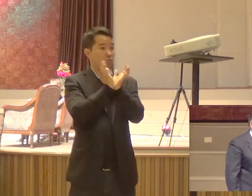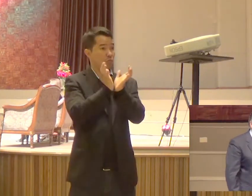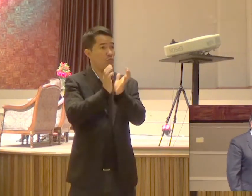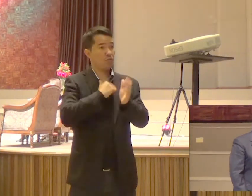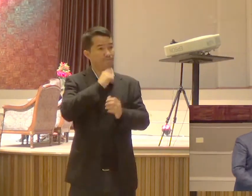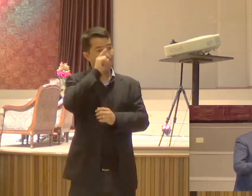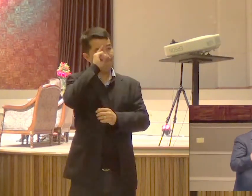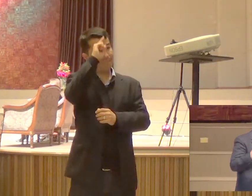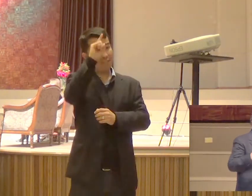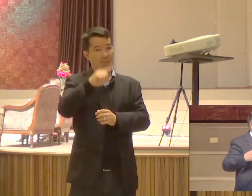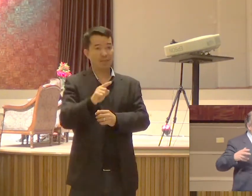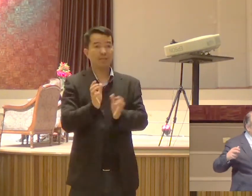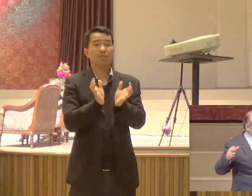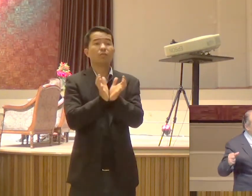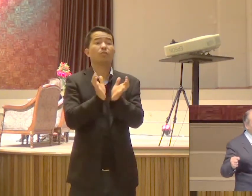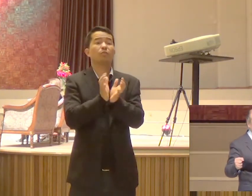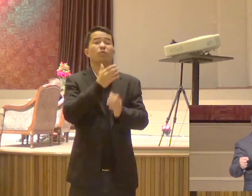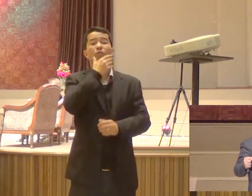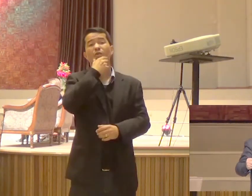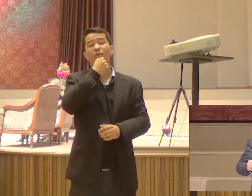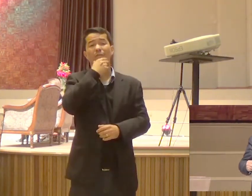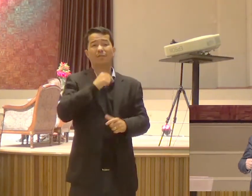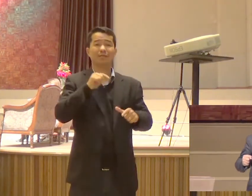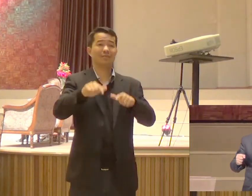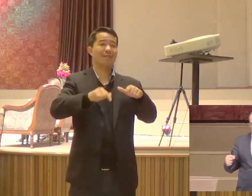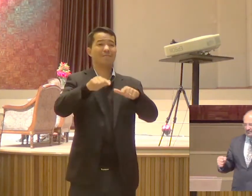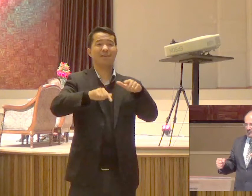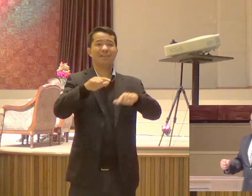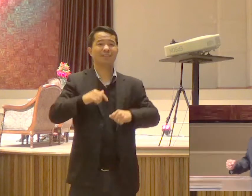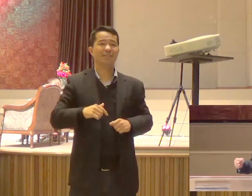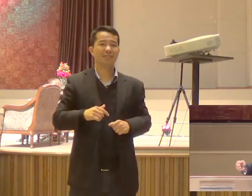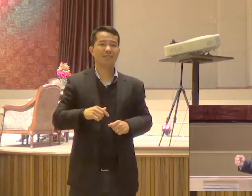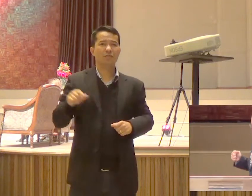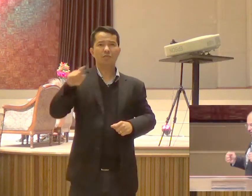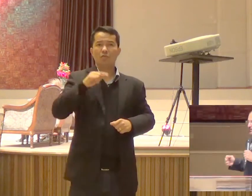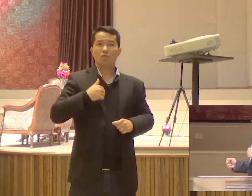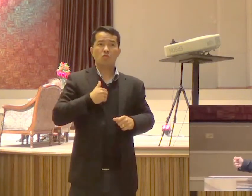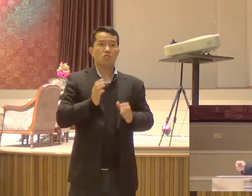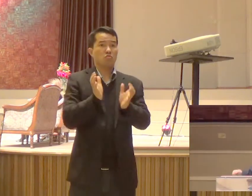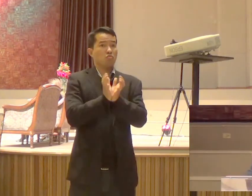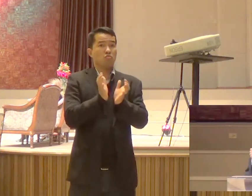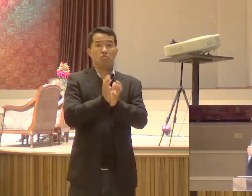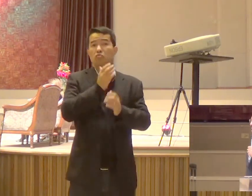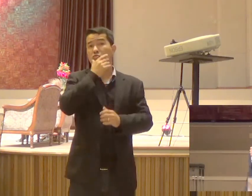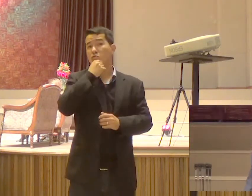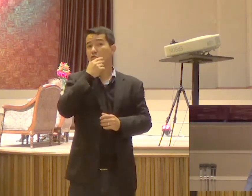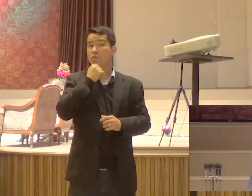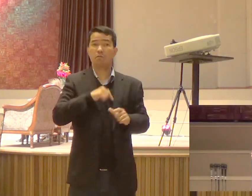E aí você diz assim Trabalho com homens Aí agora o negócio é sério Tem homens Ovelha também